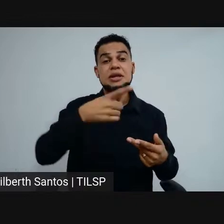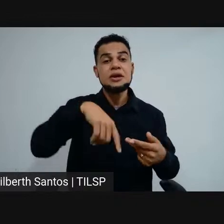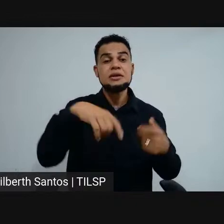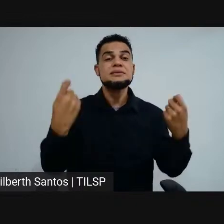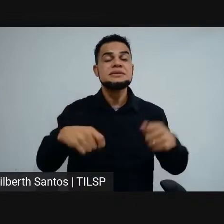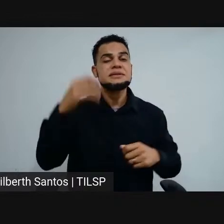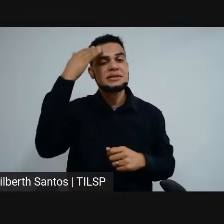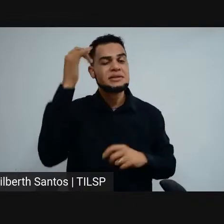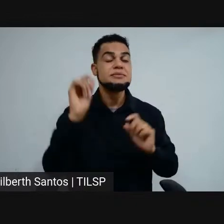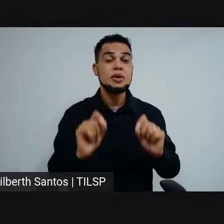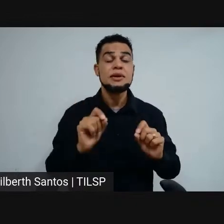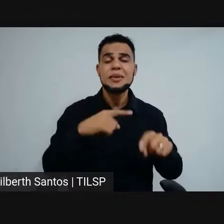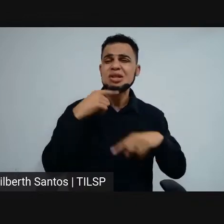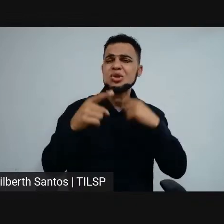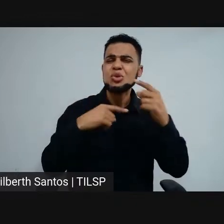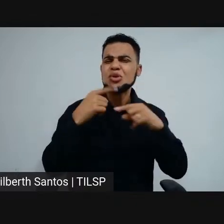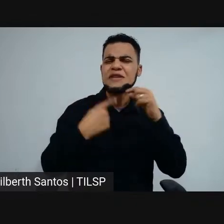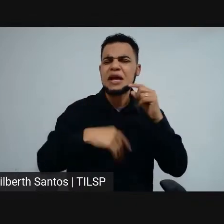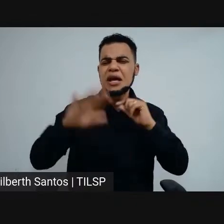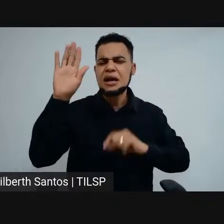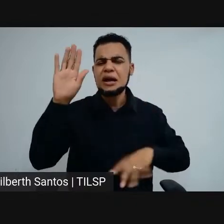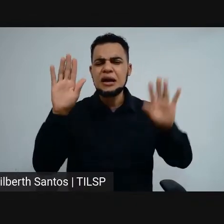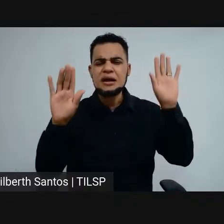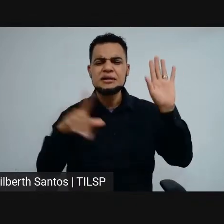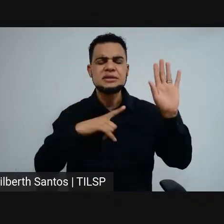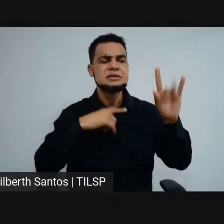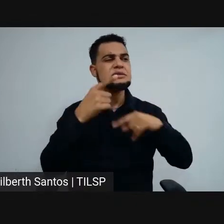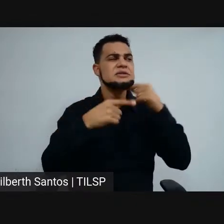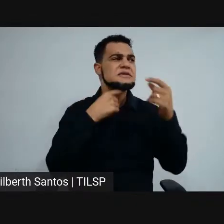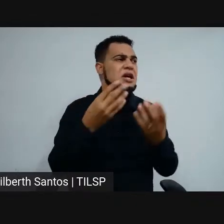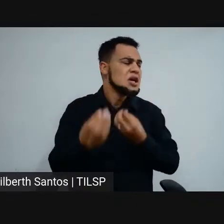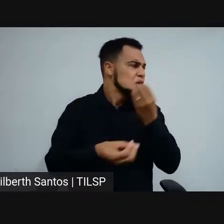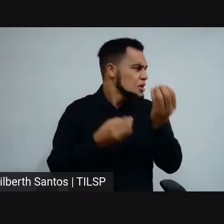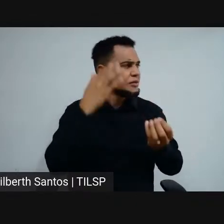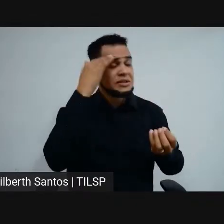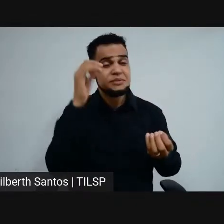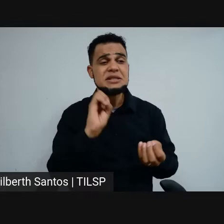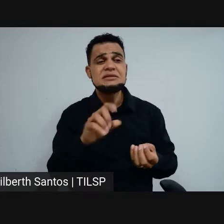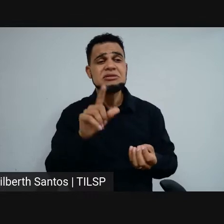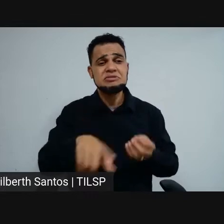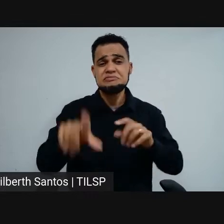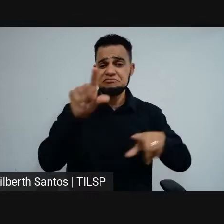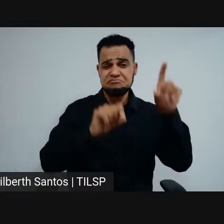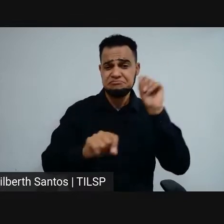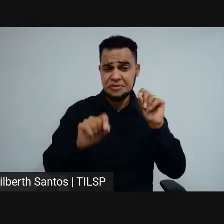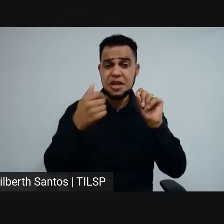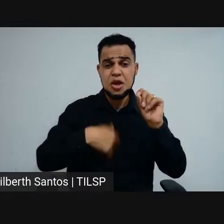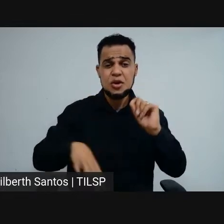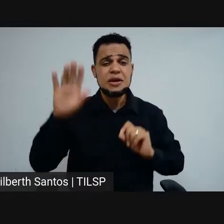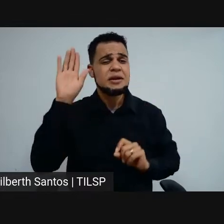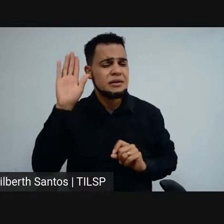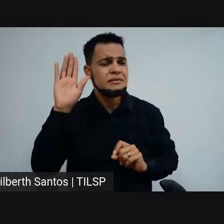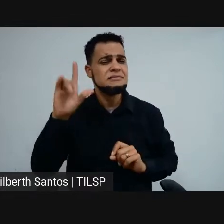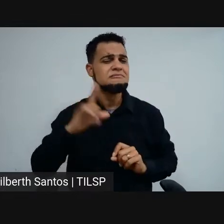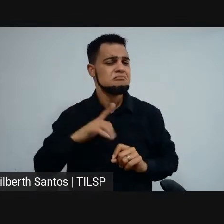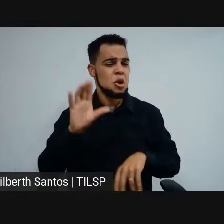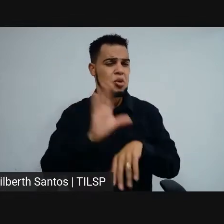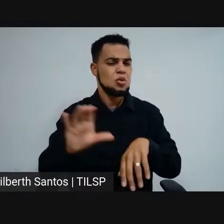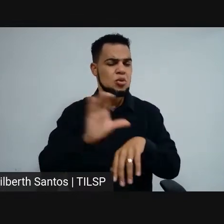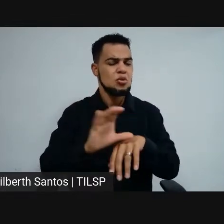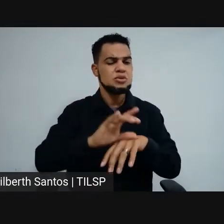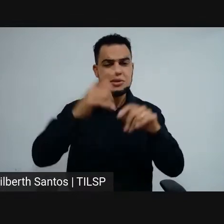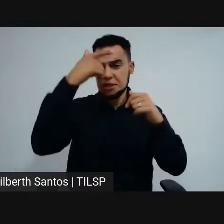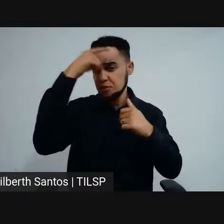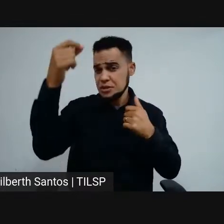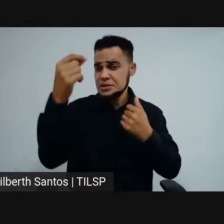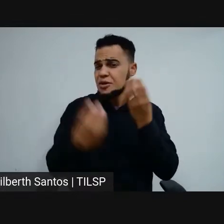dúvida que os candidatos têm. Como que vou saber se fui classificado? Sou um candidato a uma vaga ao curso de graduação. Como